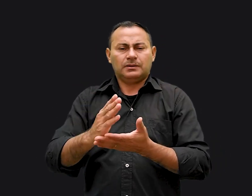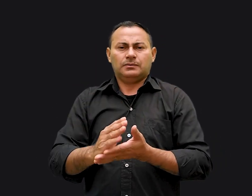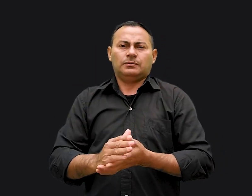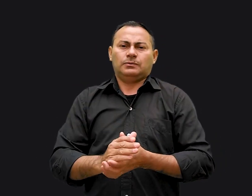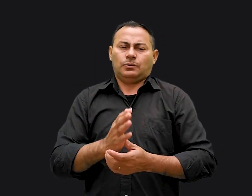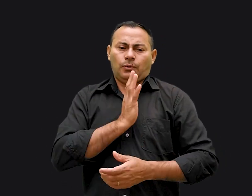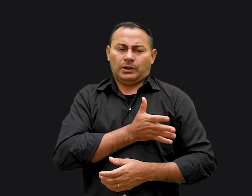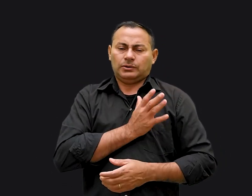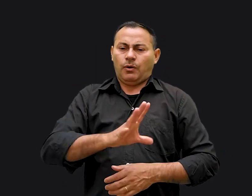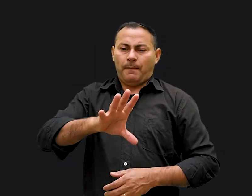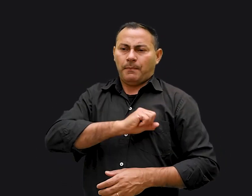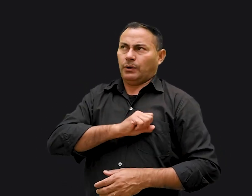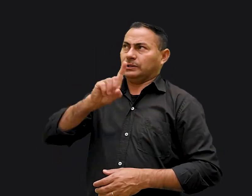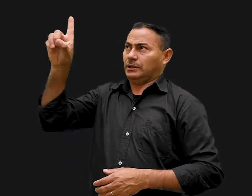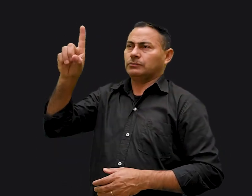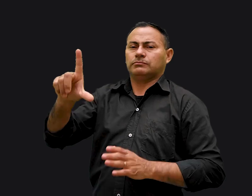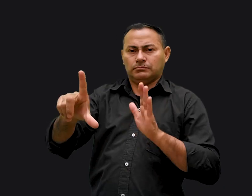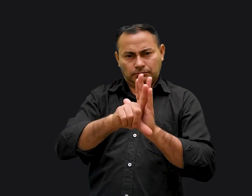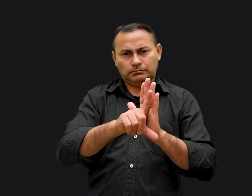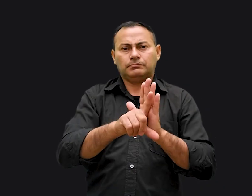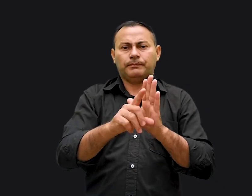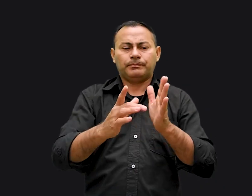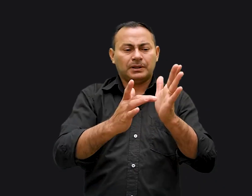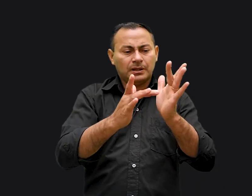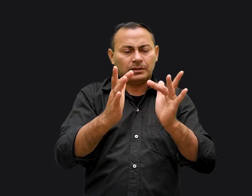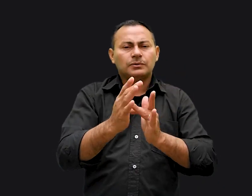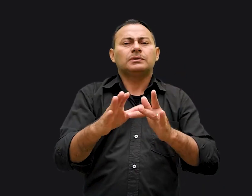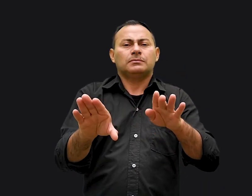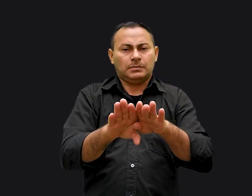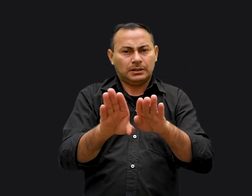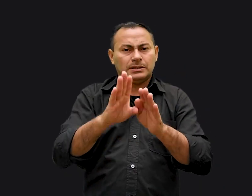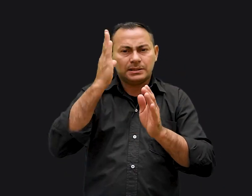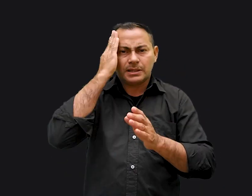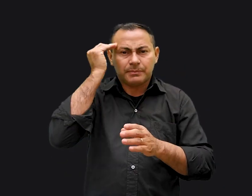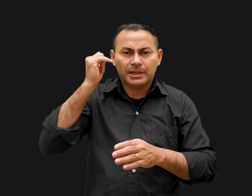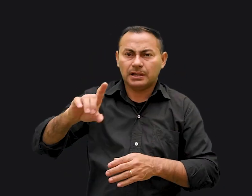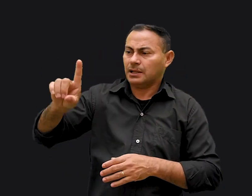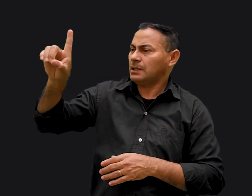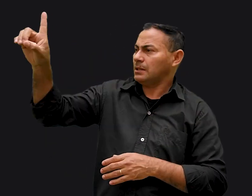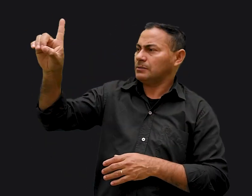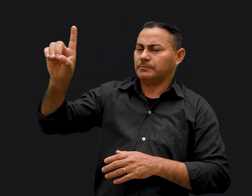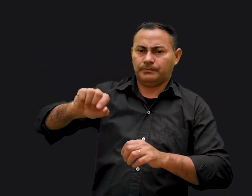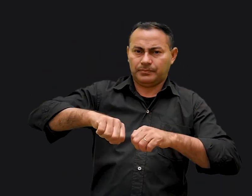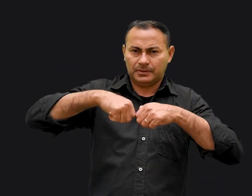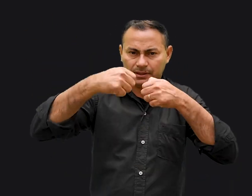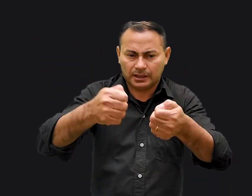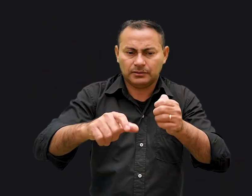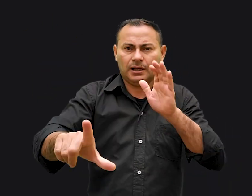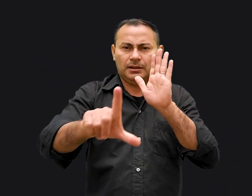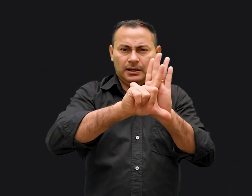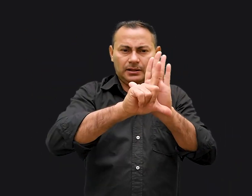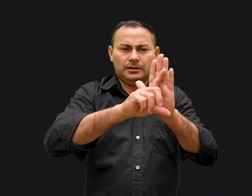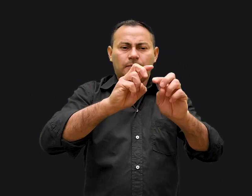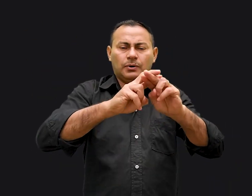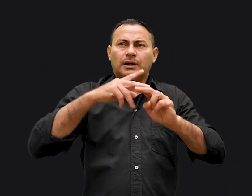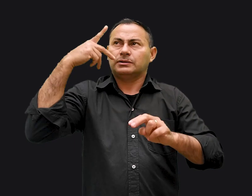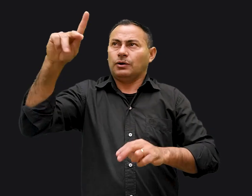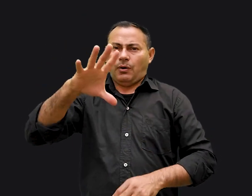através do amor de Deus. Jesus sabia muito bem que Deus havia nos dado a lei por causa do seu amor.